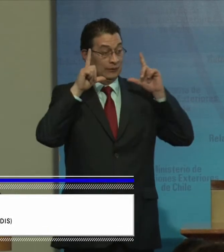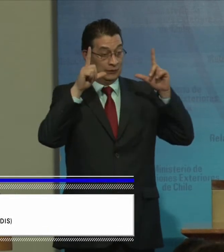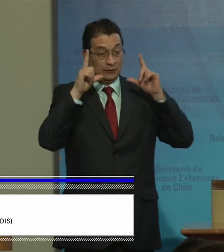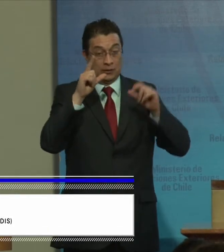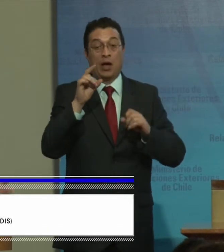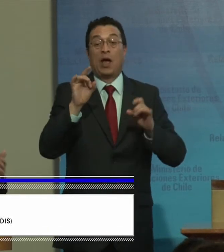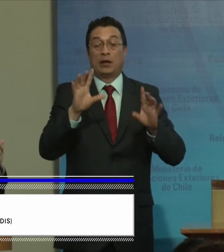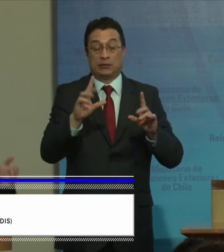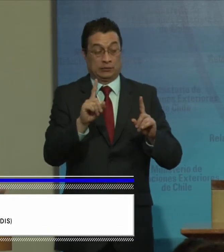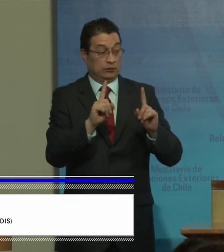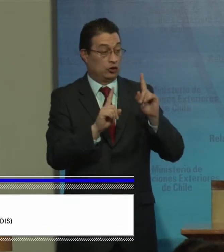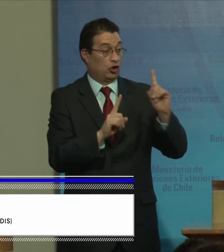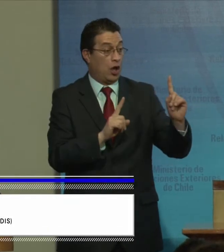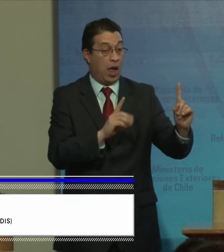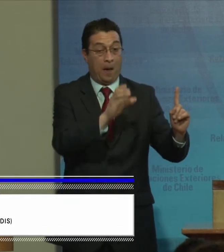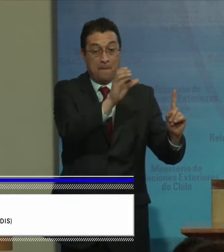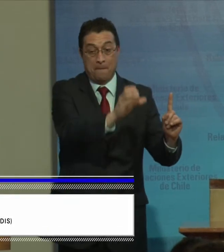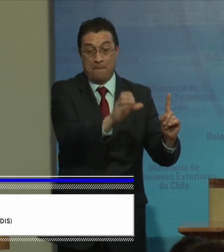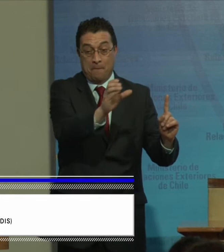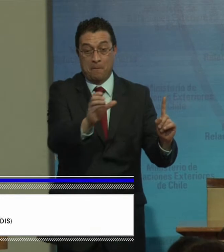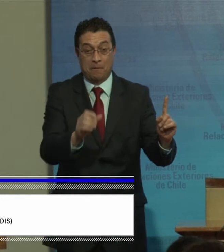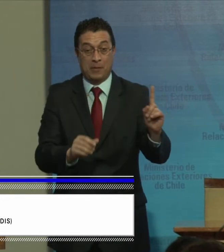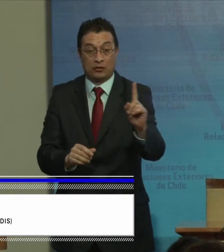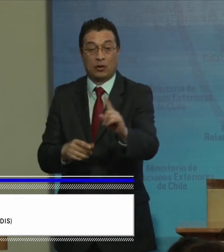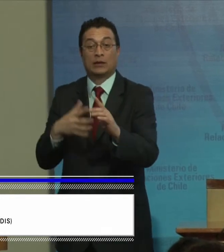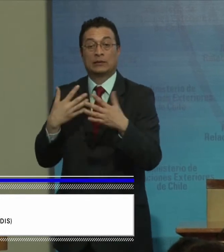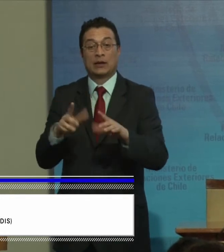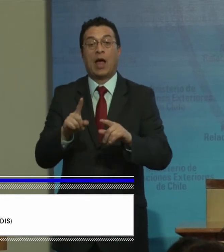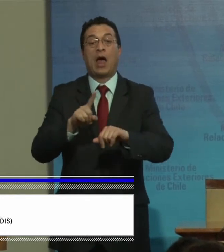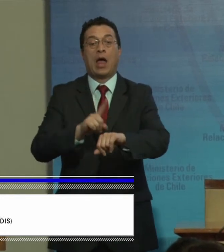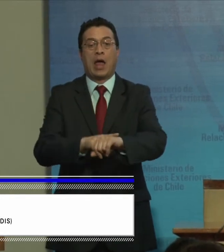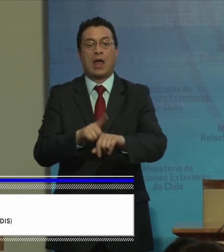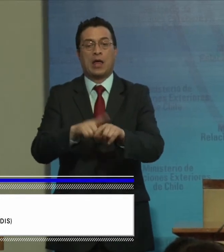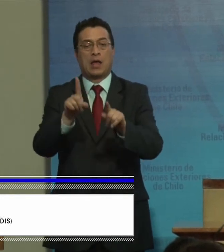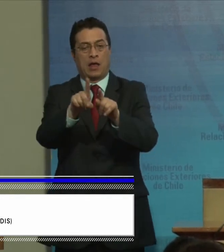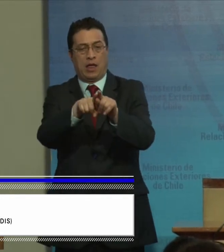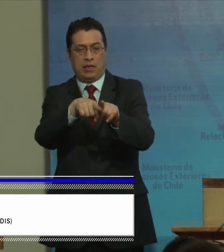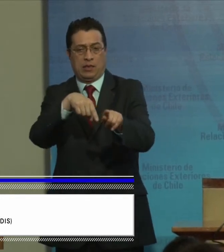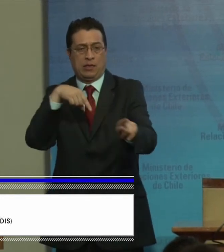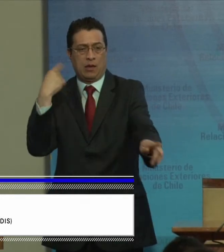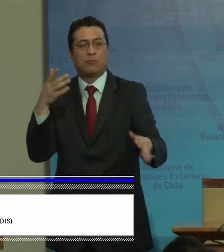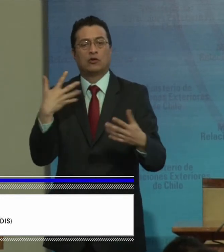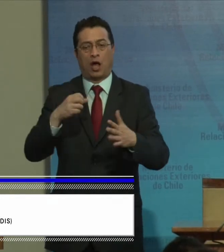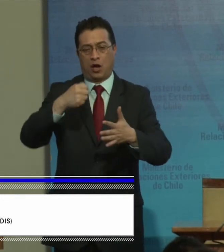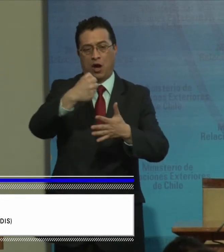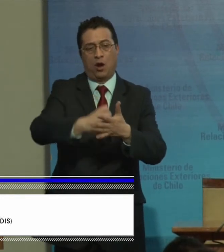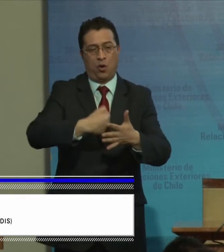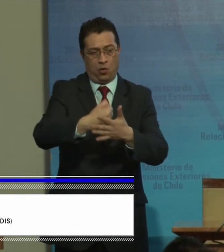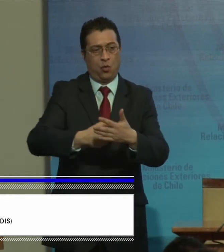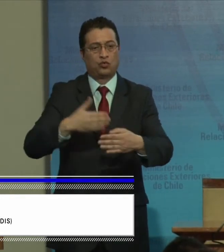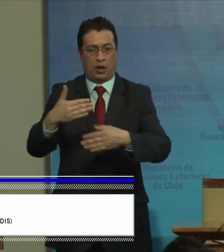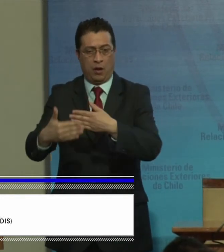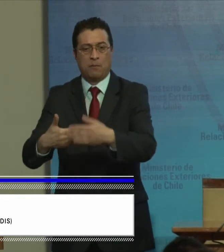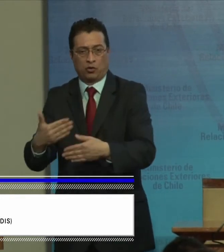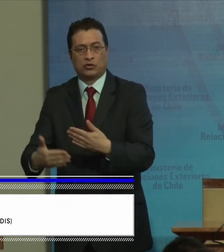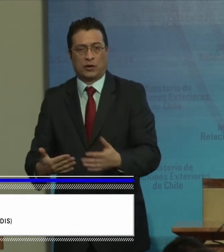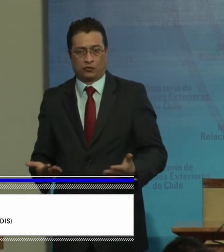sobre todo las personas que ya llevan tanto tiempo en la lucha, en el proceso.